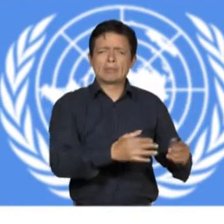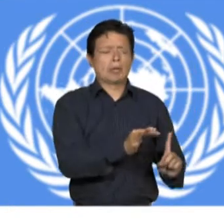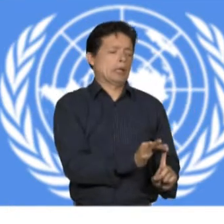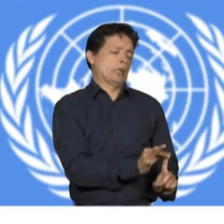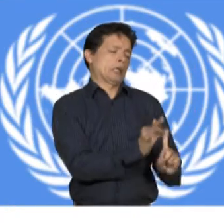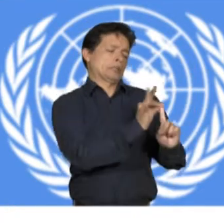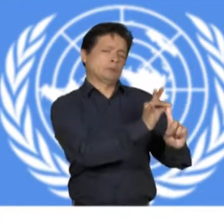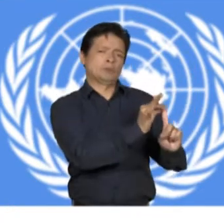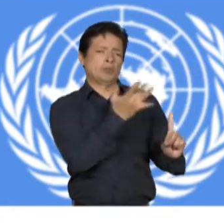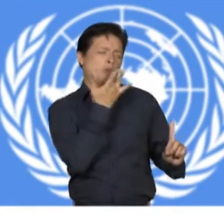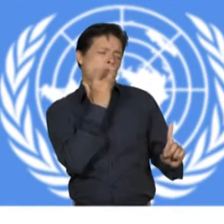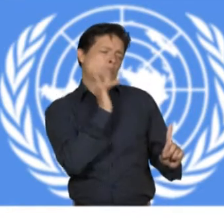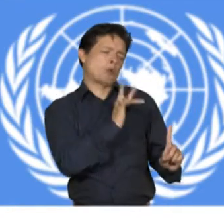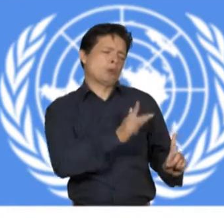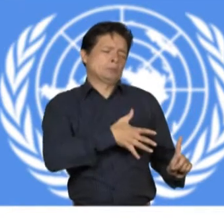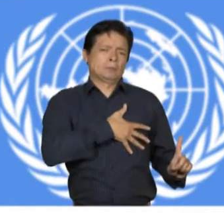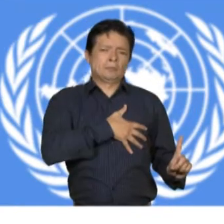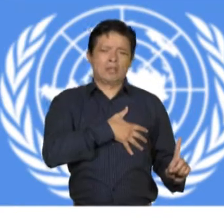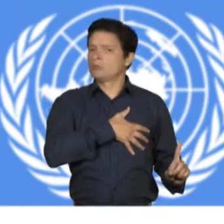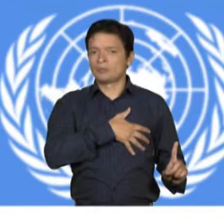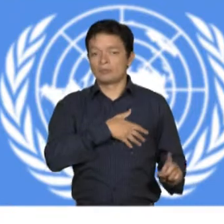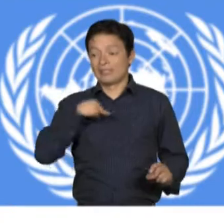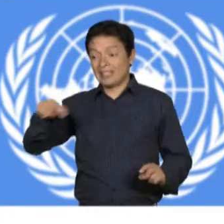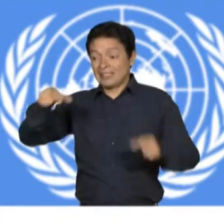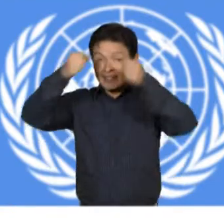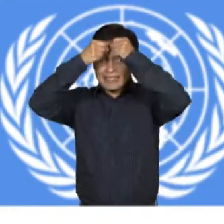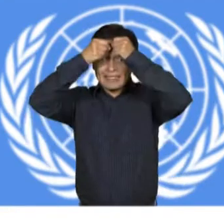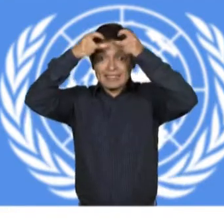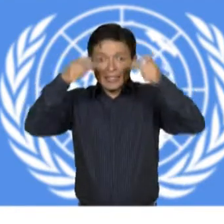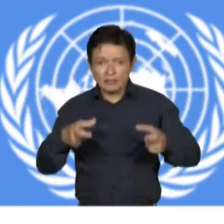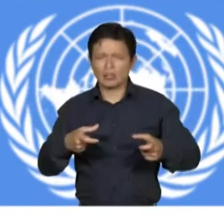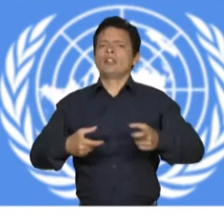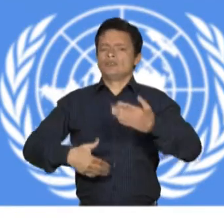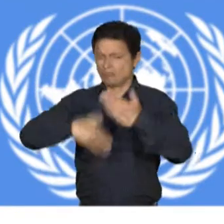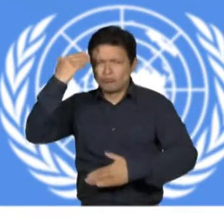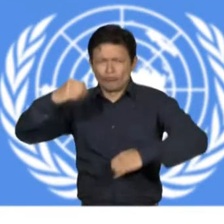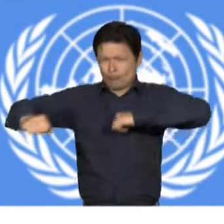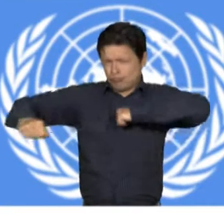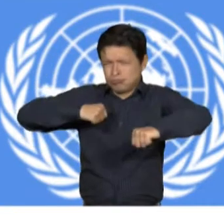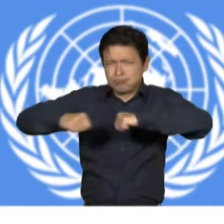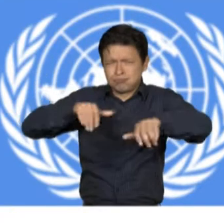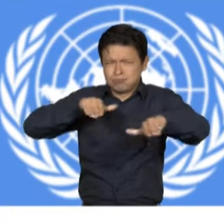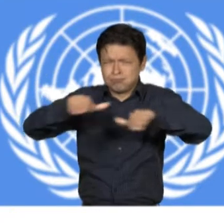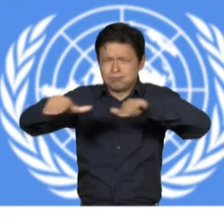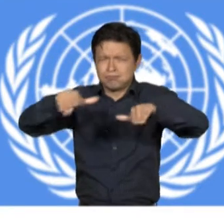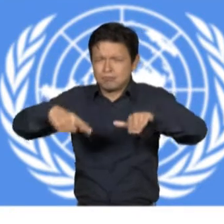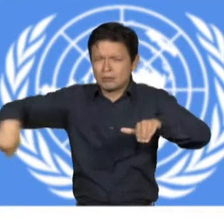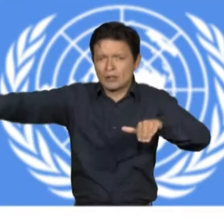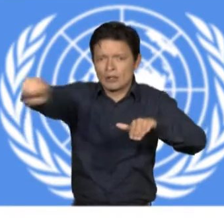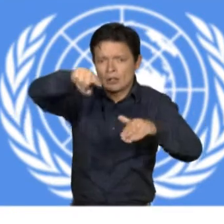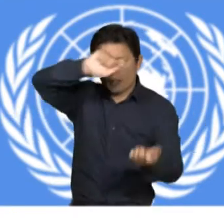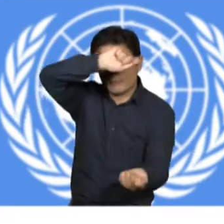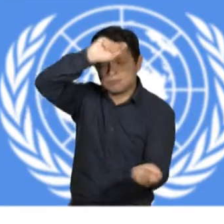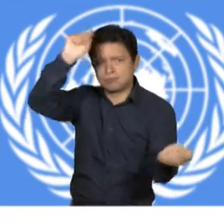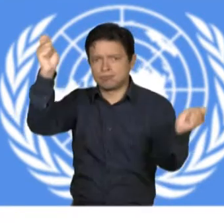Luchar contra los estereotipos, los prejuicios y las prácticas nocivas respecto de las personas con